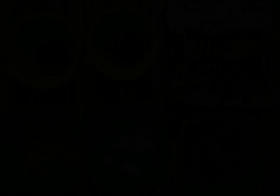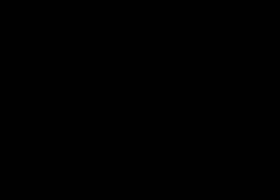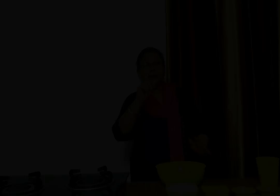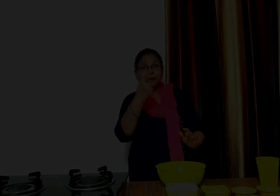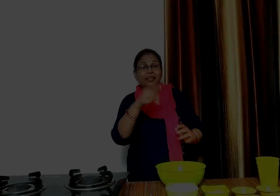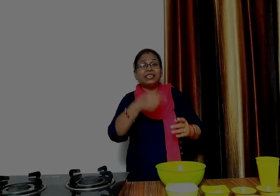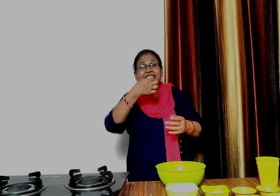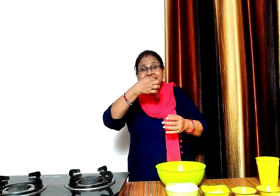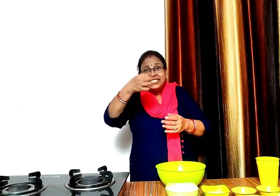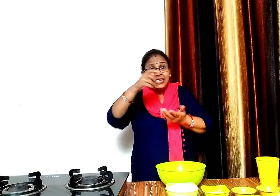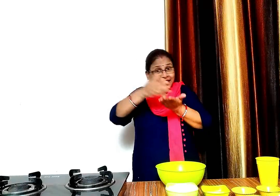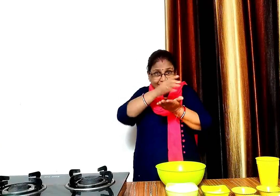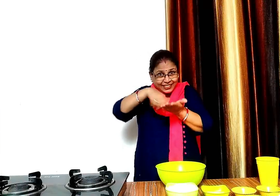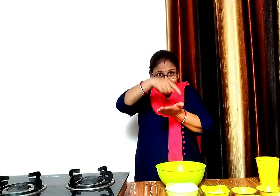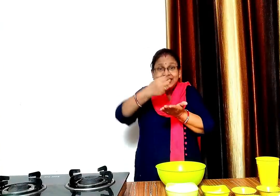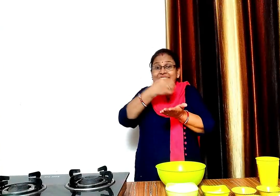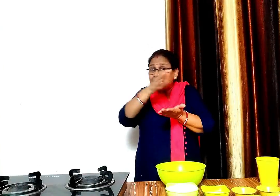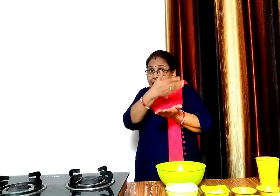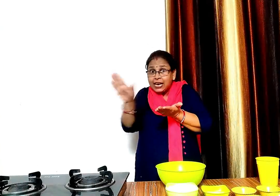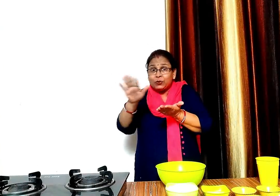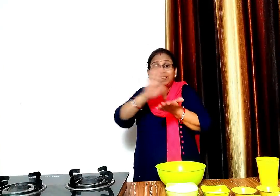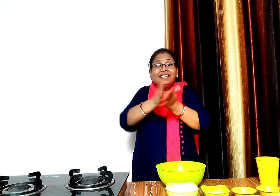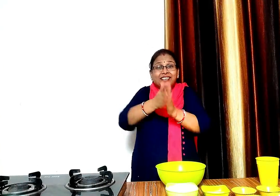पीजा बनाने के लिए सबसे पहले हम पीजा बेस बनाएंगे